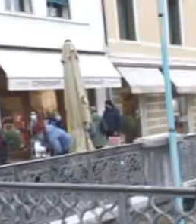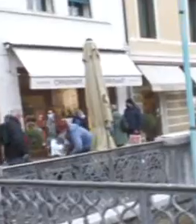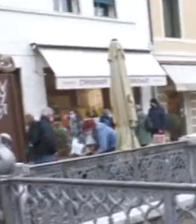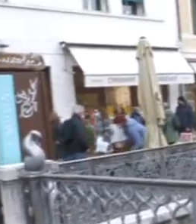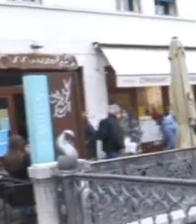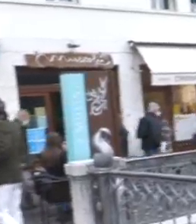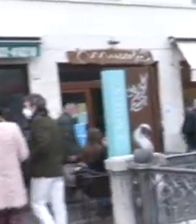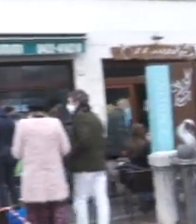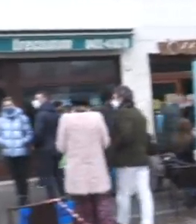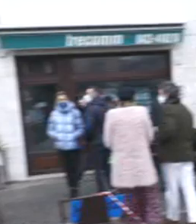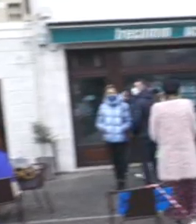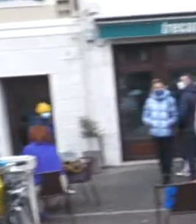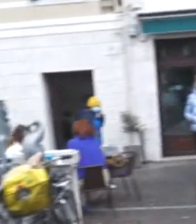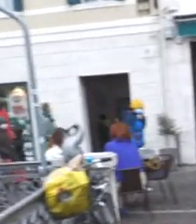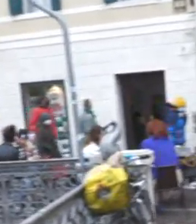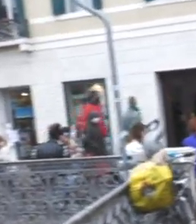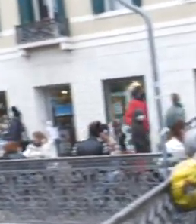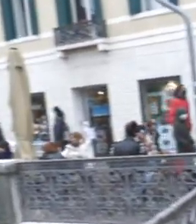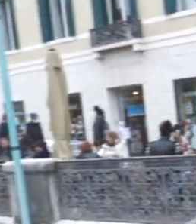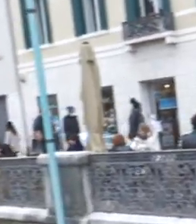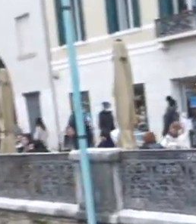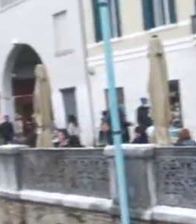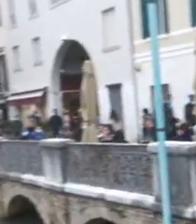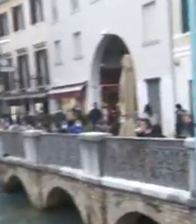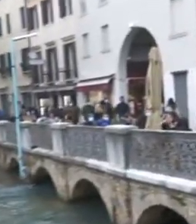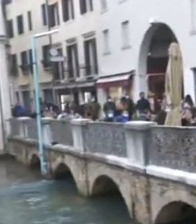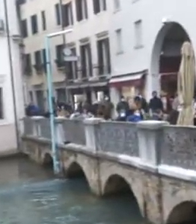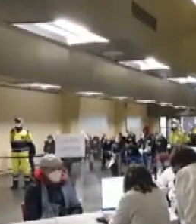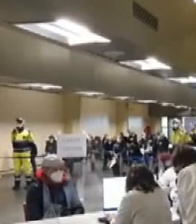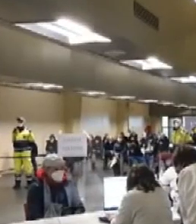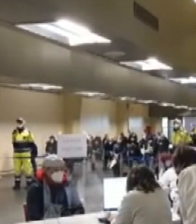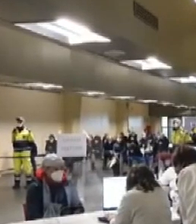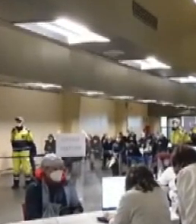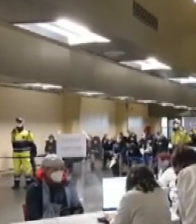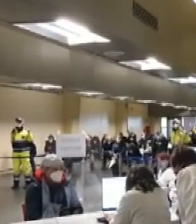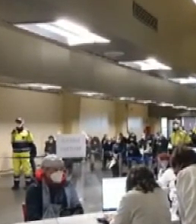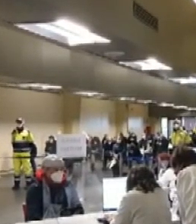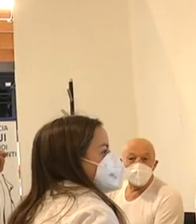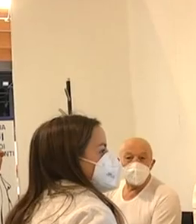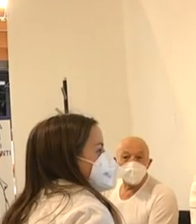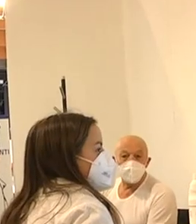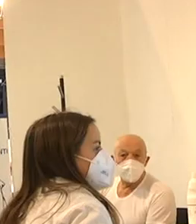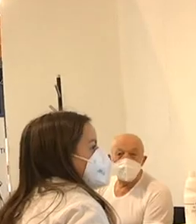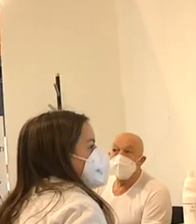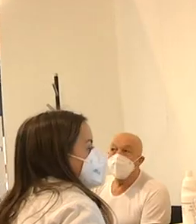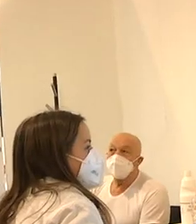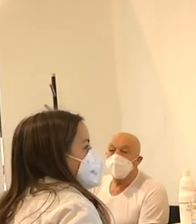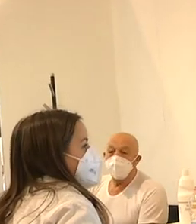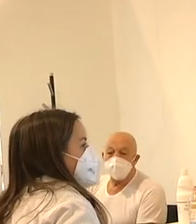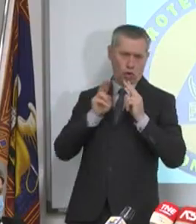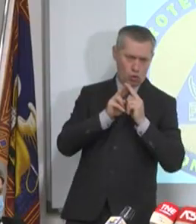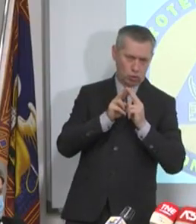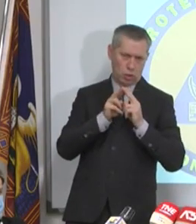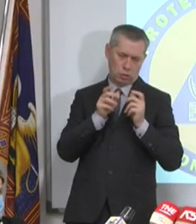sempre più anacronistico perché costruito in un momento nel quale non esisteva una diagnostica e delle cure come facciamo oggi.